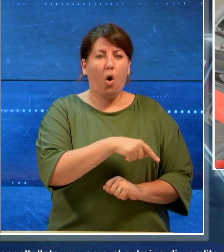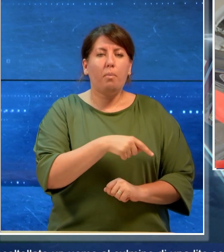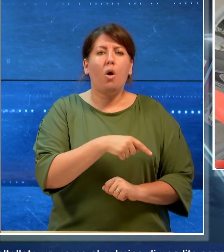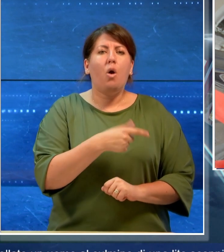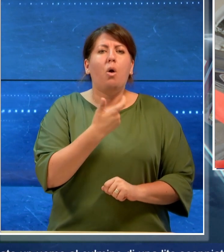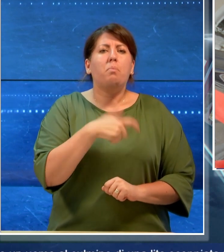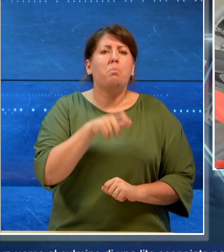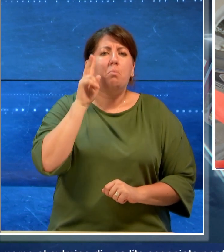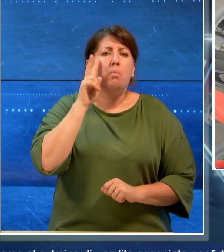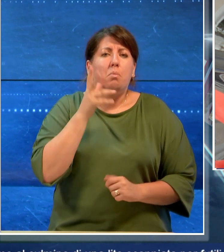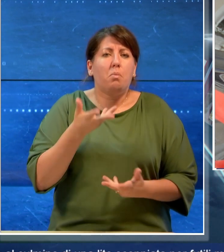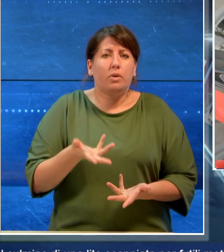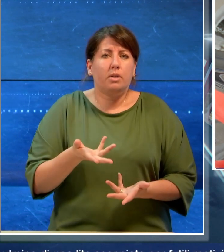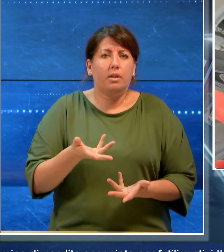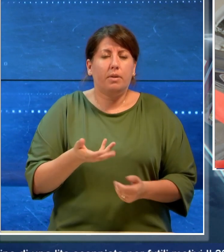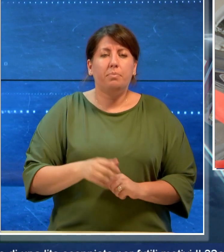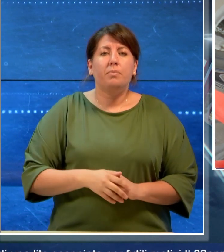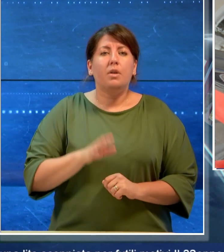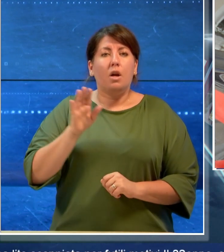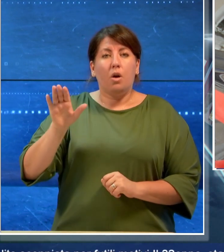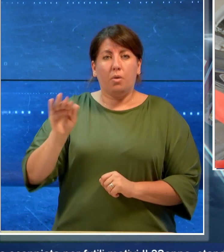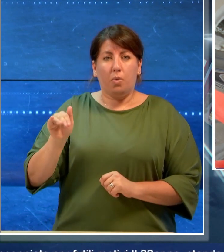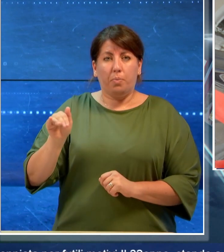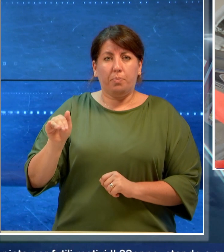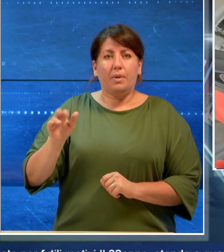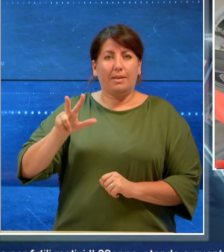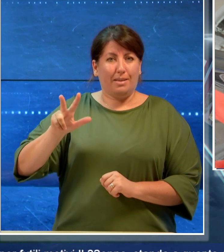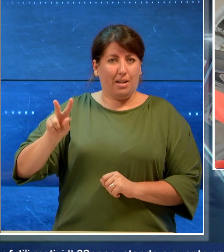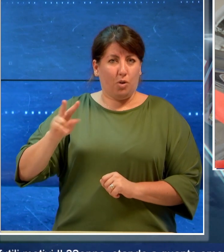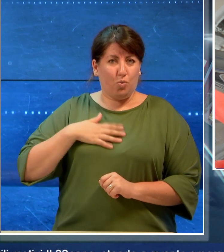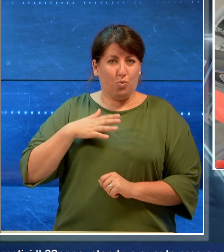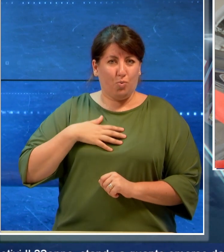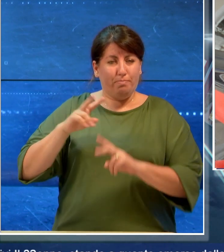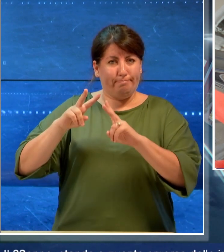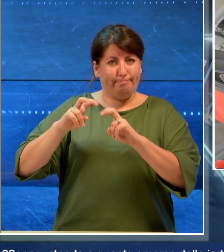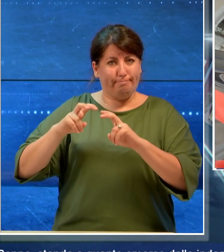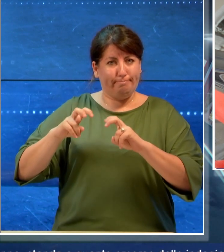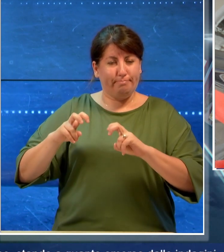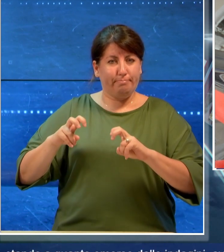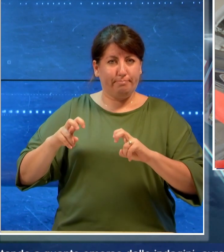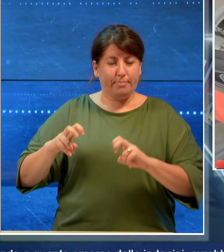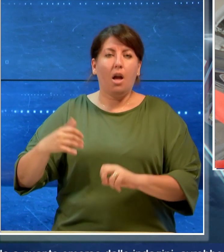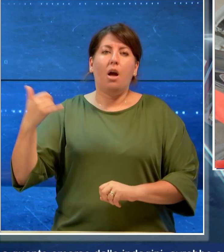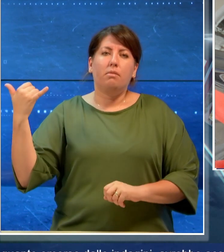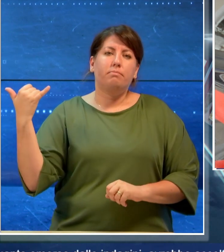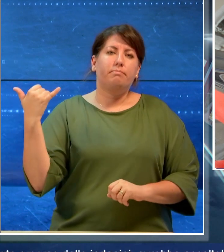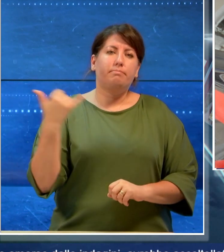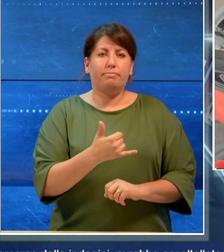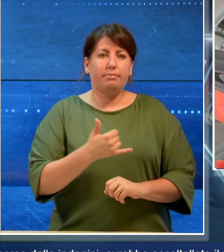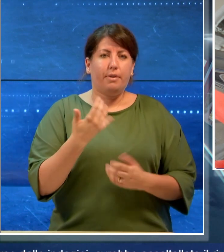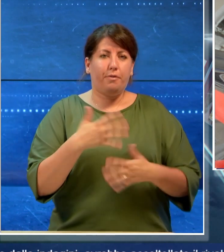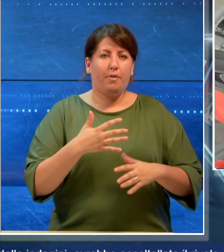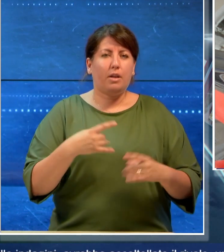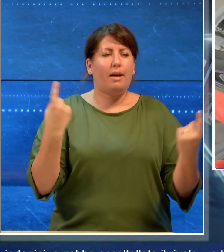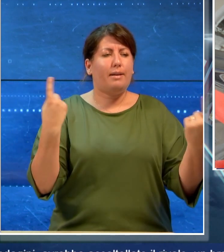futili motivi. Il 32enne, stando a quanto emerso dalle indagini, avrebbe accoltellato il rivale,